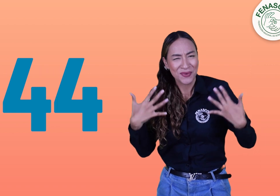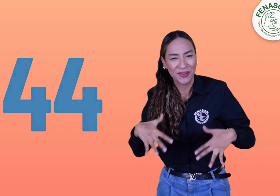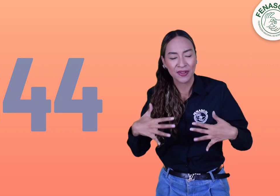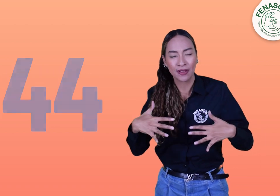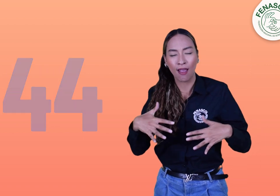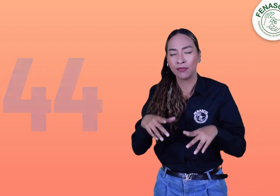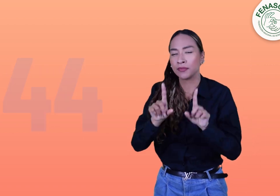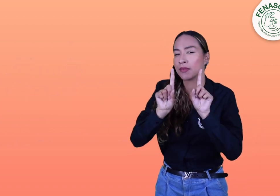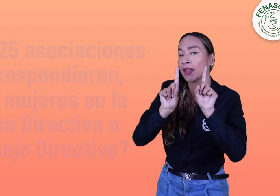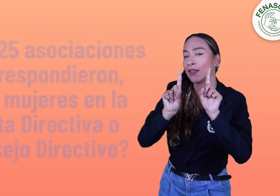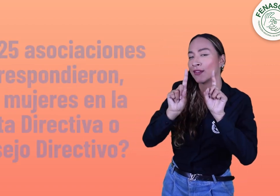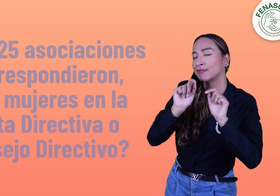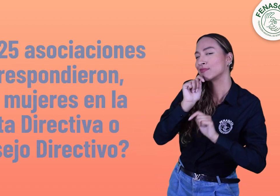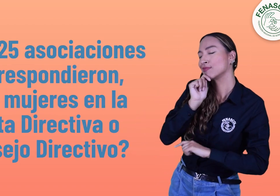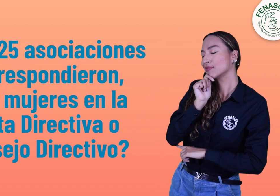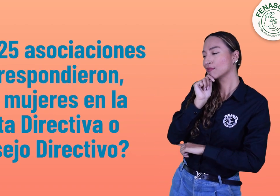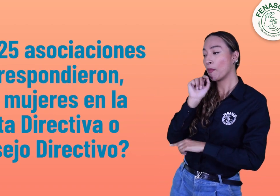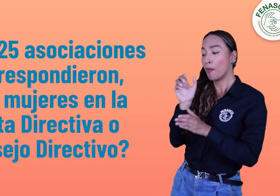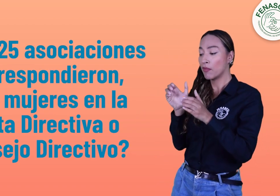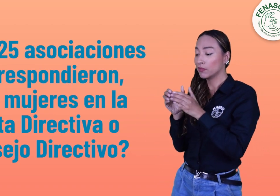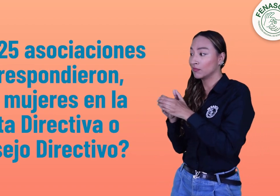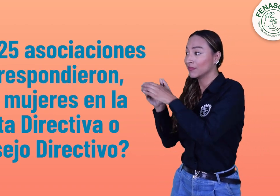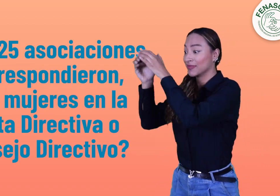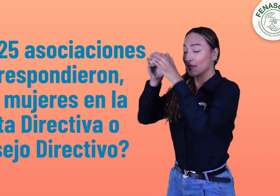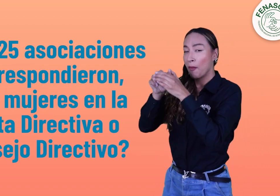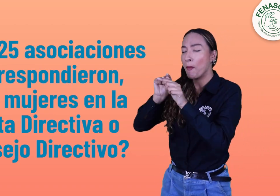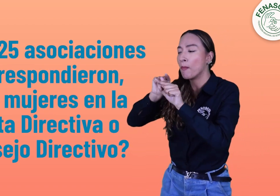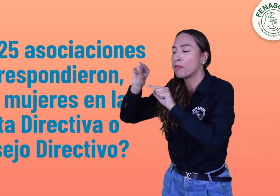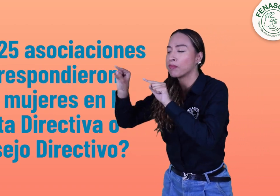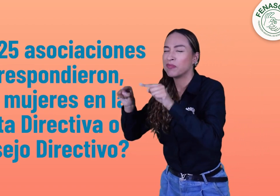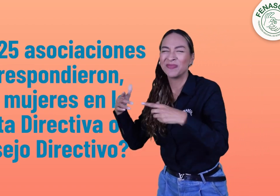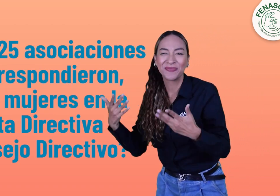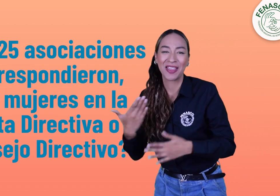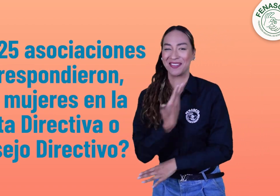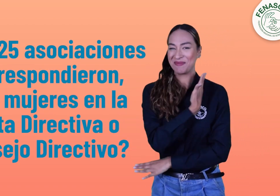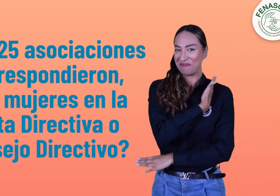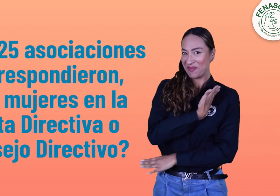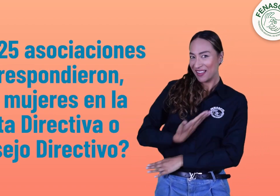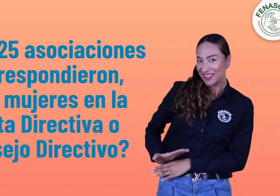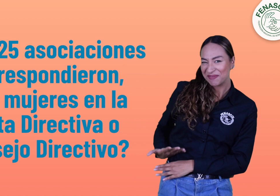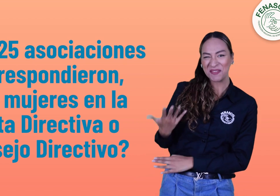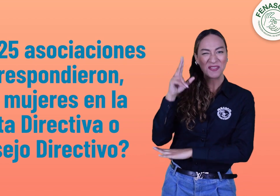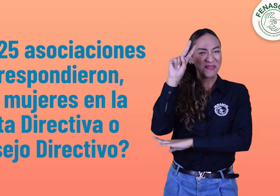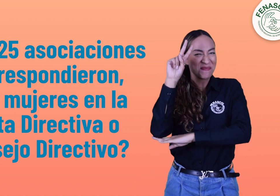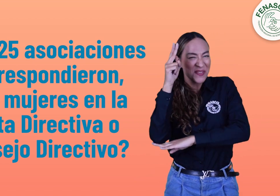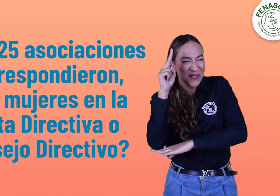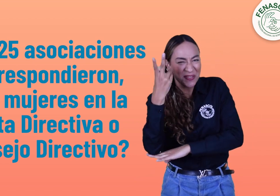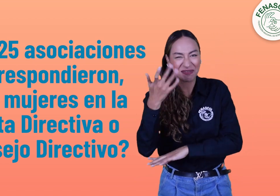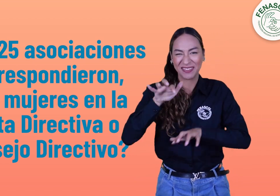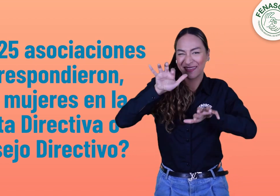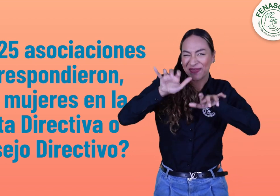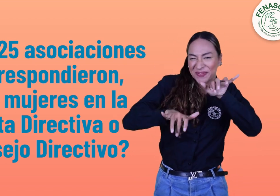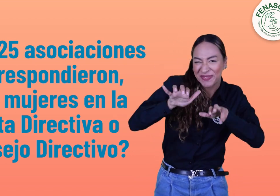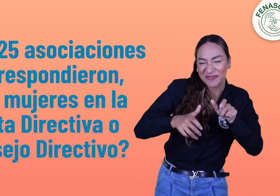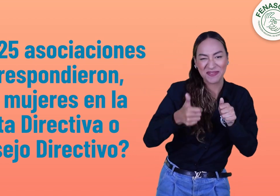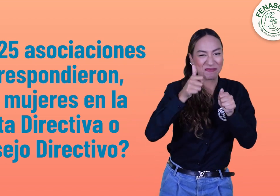¿Cuántas mujeres sordas ocupan cargos en las juntas directivas o consejos directivos? Es decir, que sean